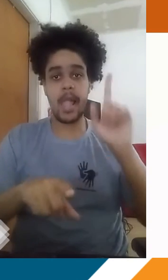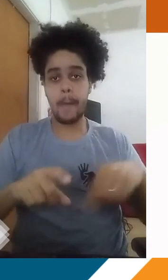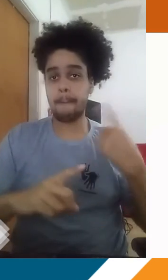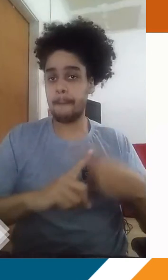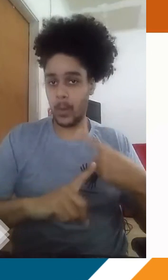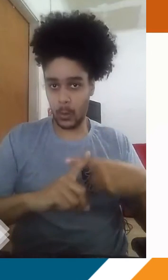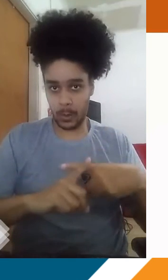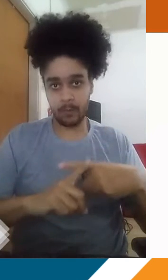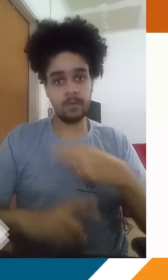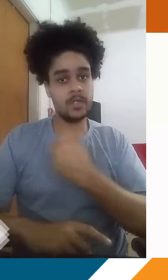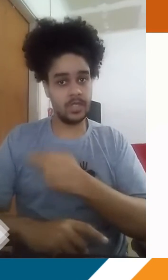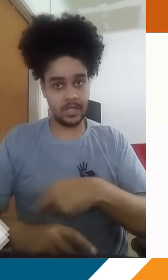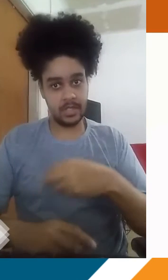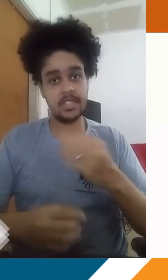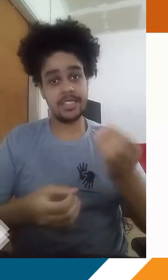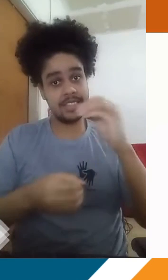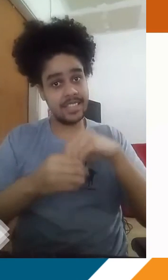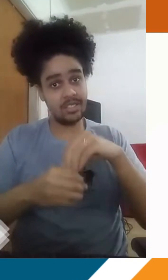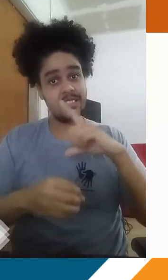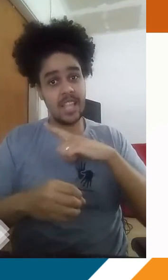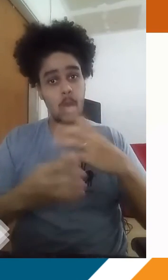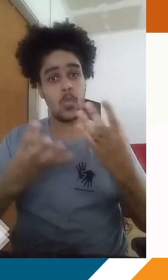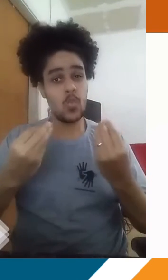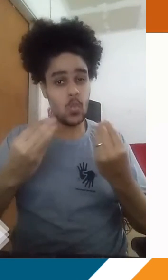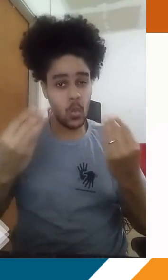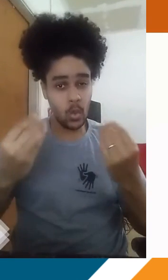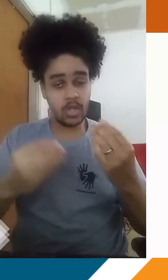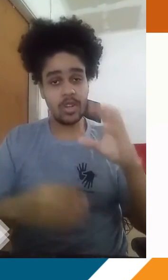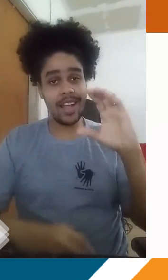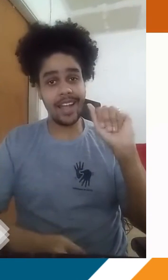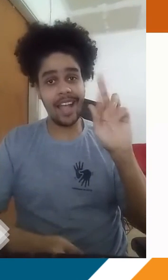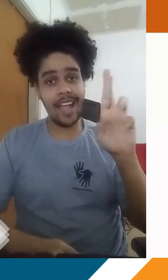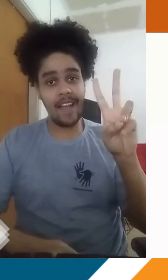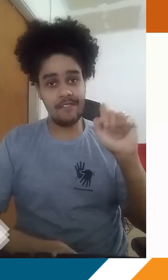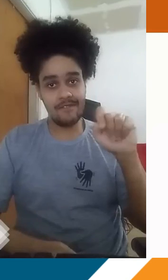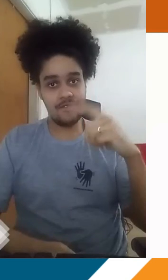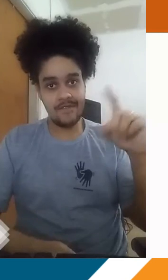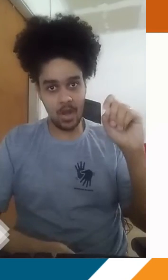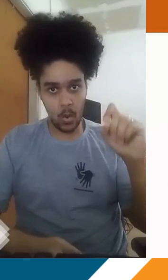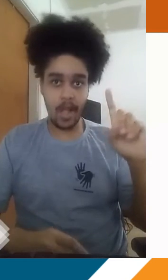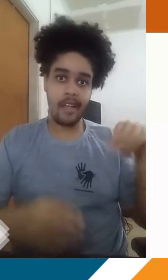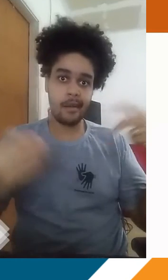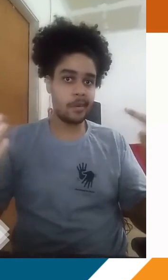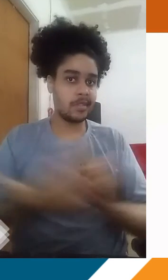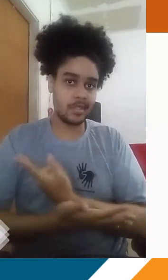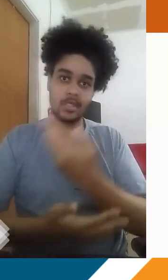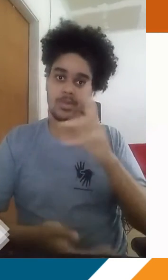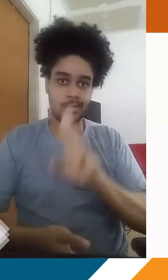isso é que esse país possui dentro do seu território uma reserva muito grande de carvão mineral. E aí, por consequência,